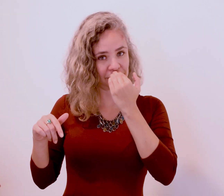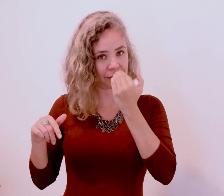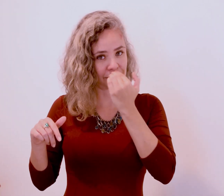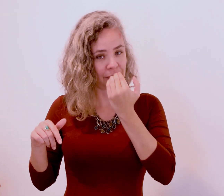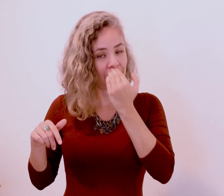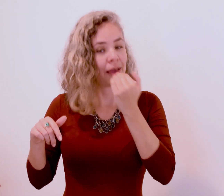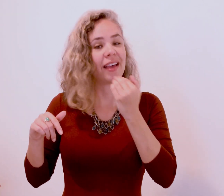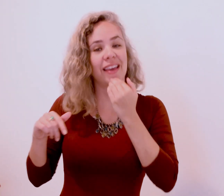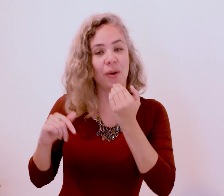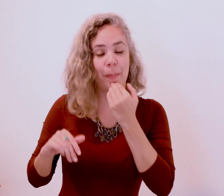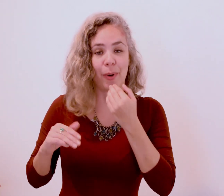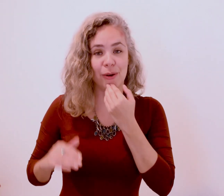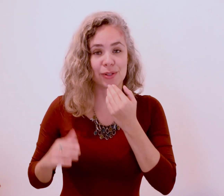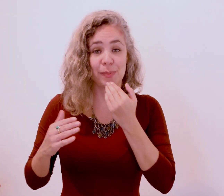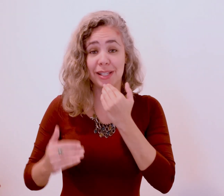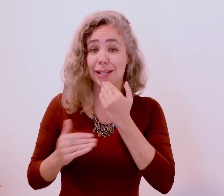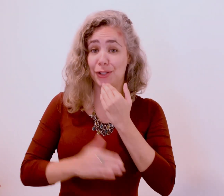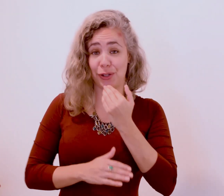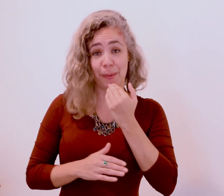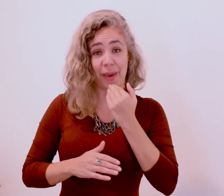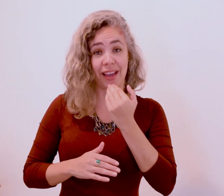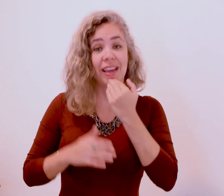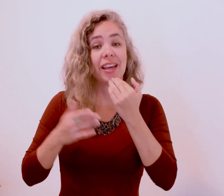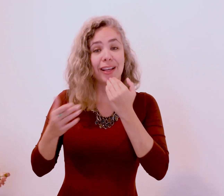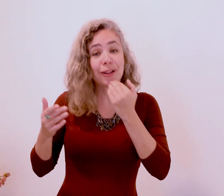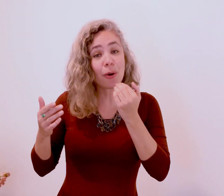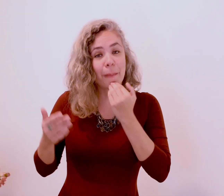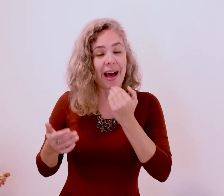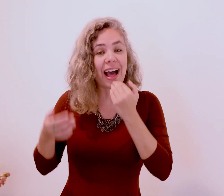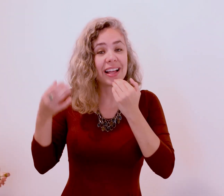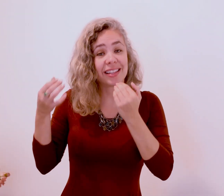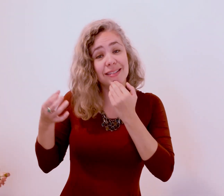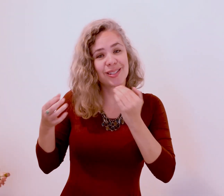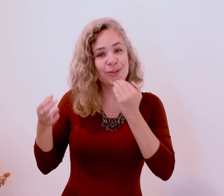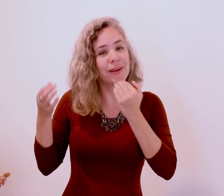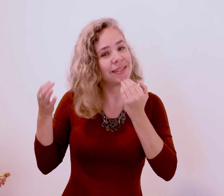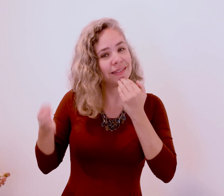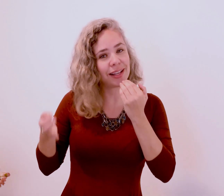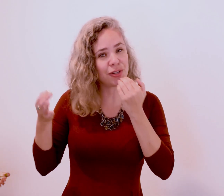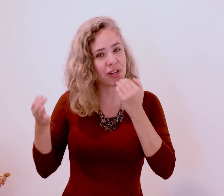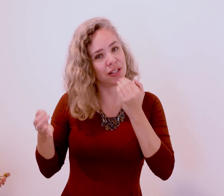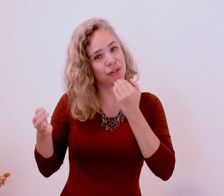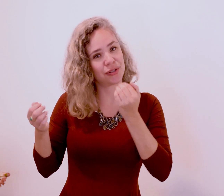Eu posso me sentir bem e tomar decisões inteligentes